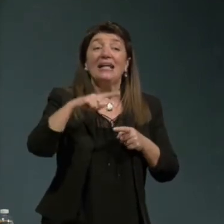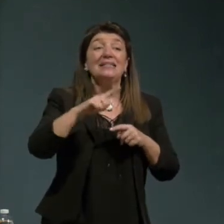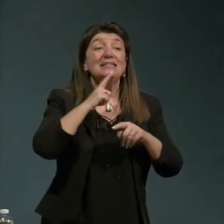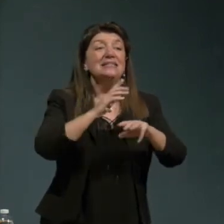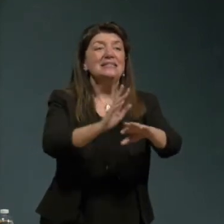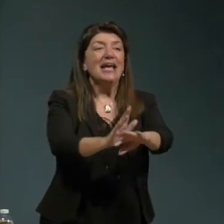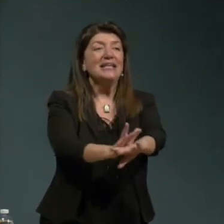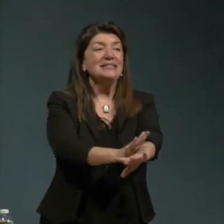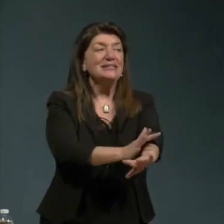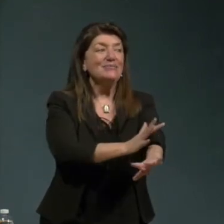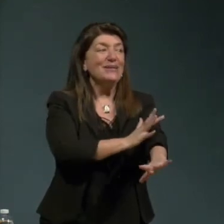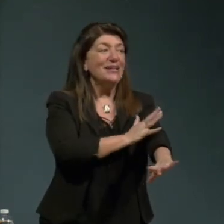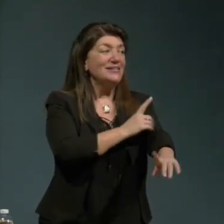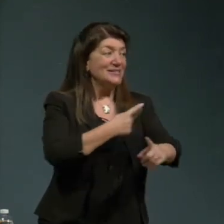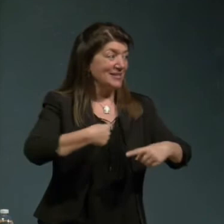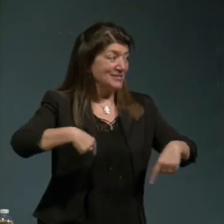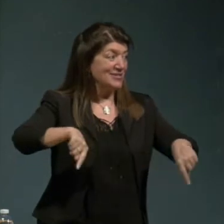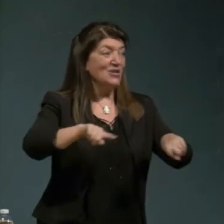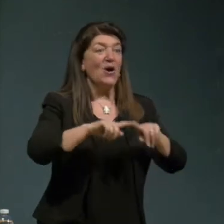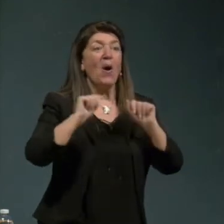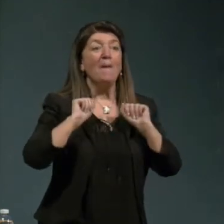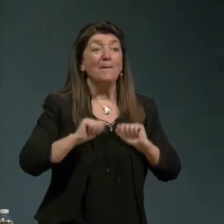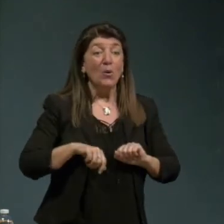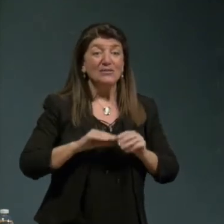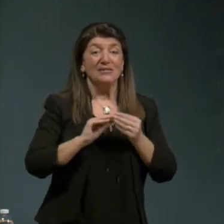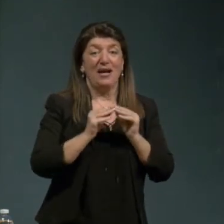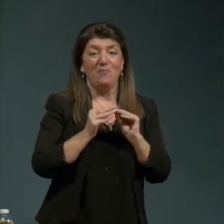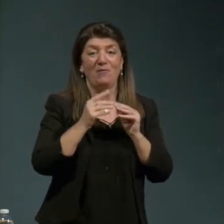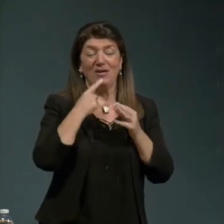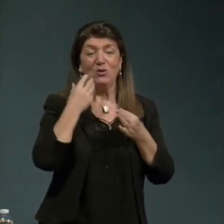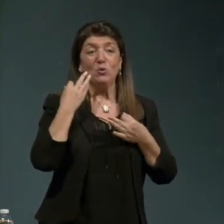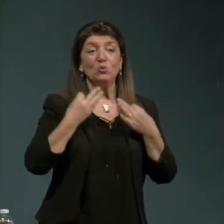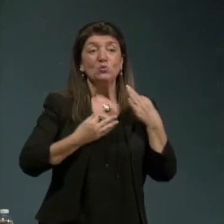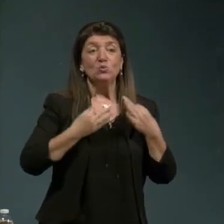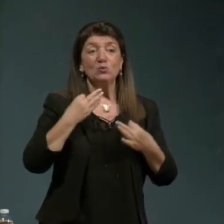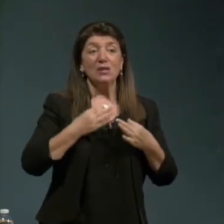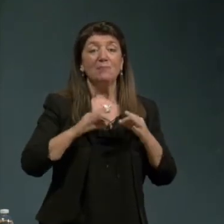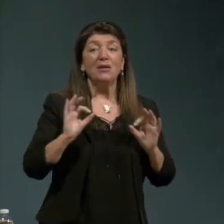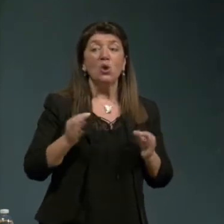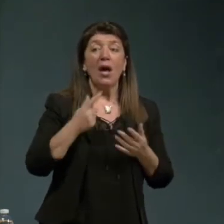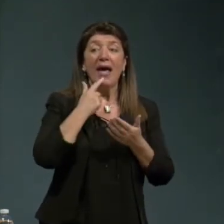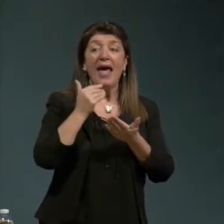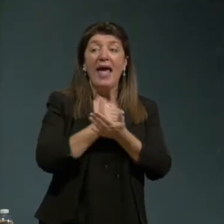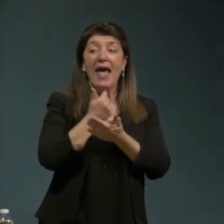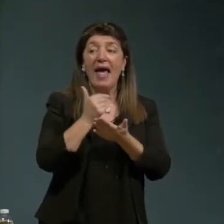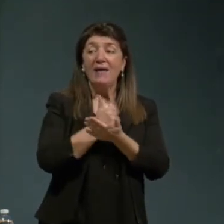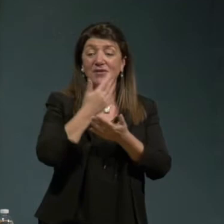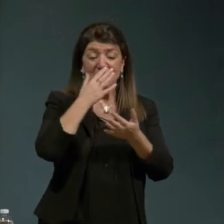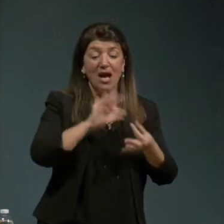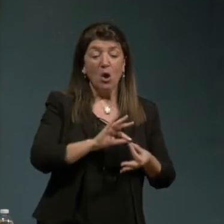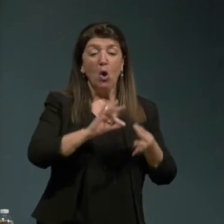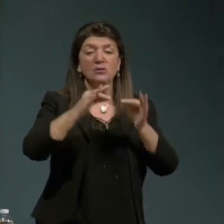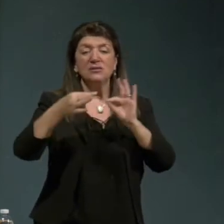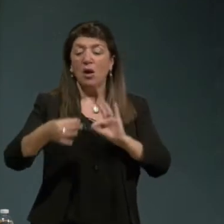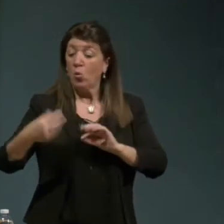che noi possiamo fare justamente per evitare le conseguenze le più